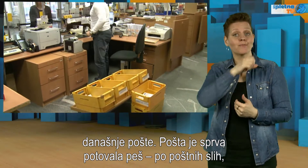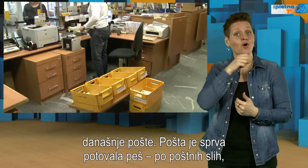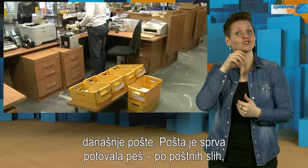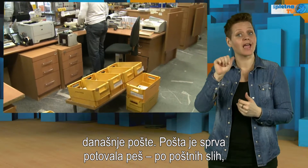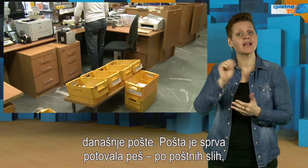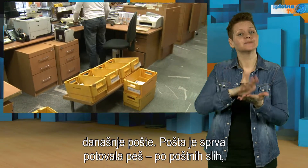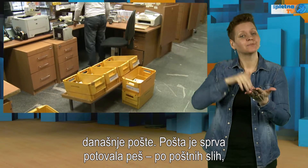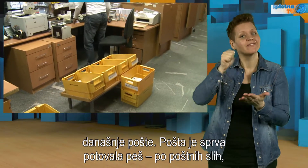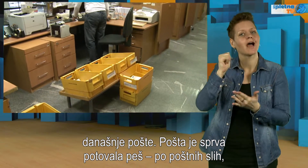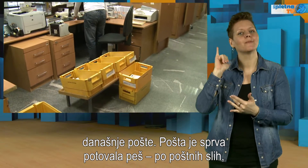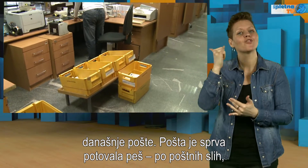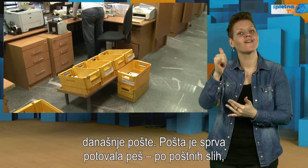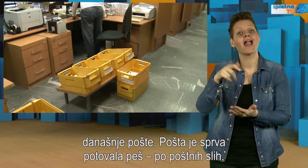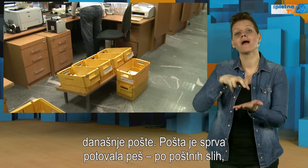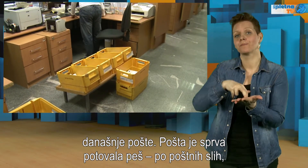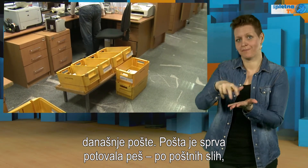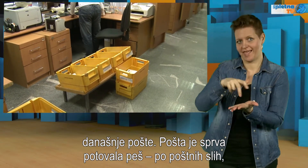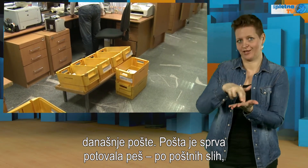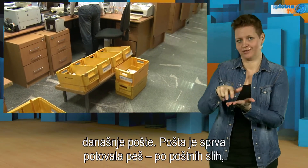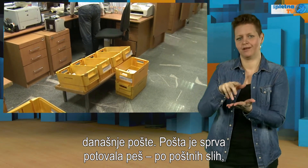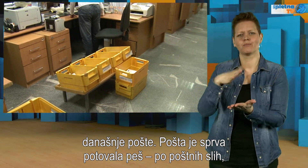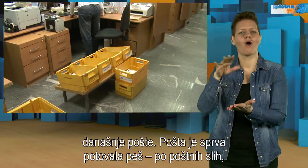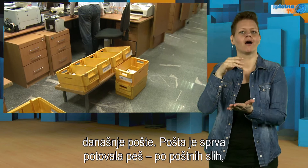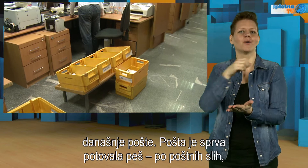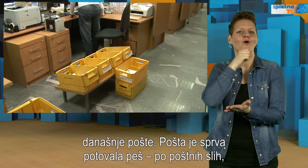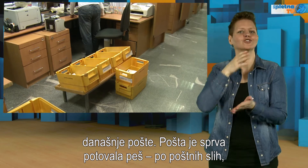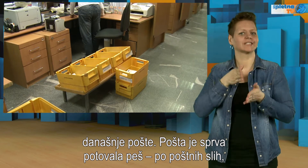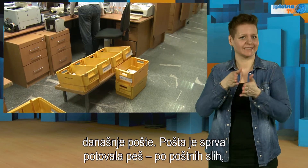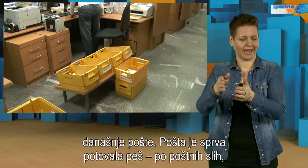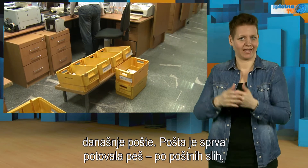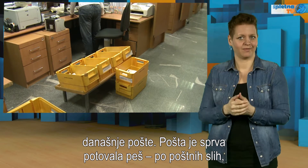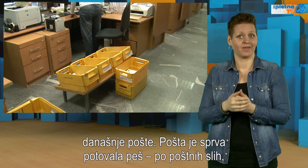Pošta je sprva potovala peš po poštnih seljih.